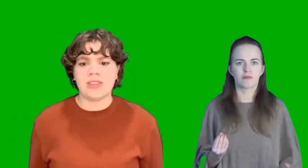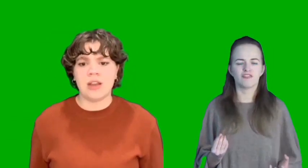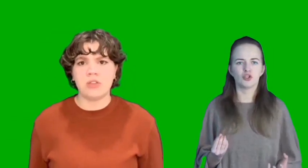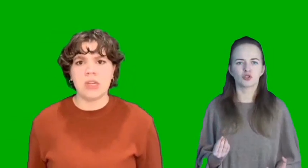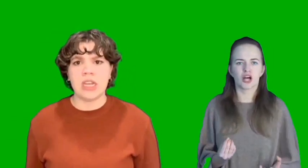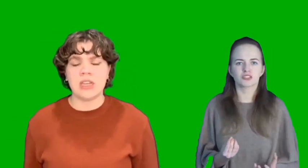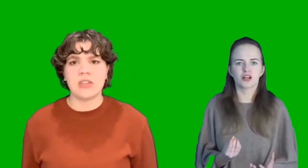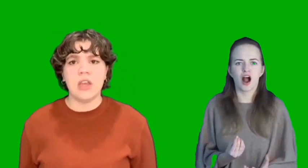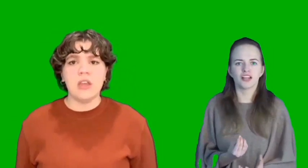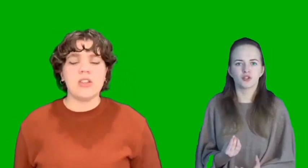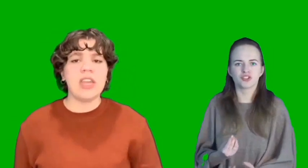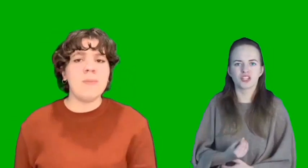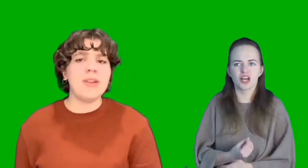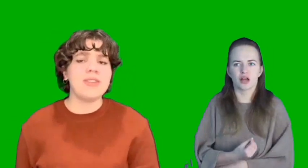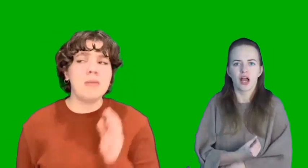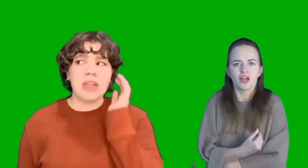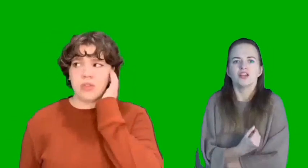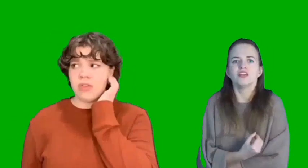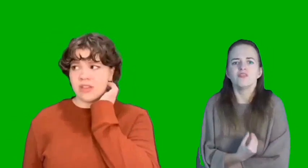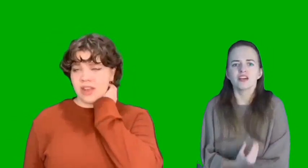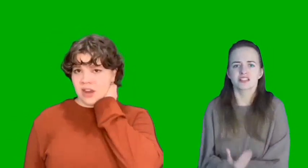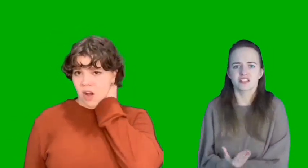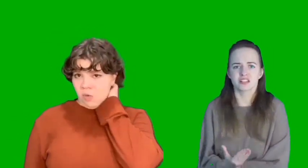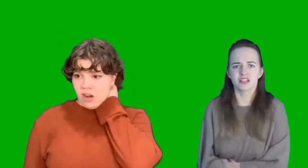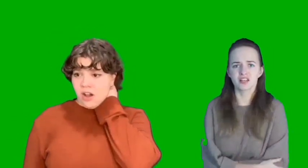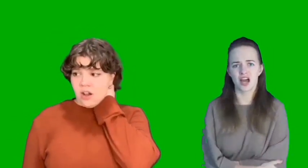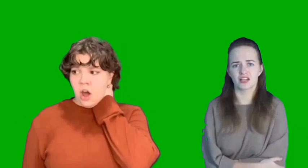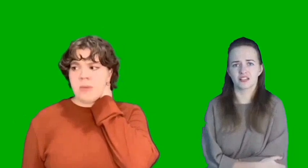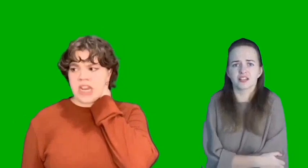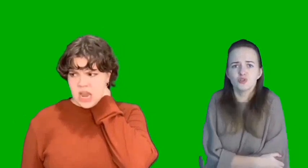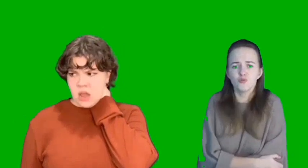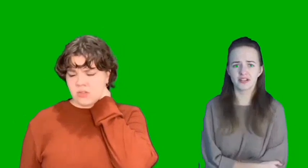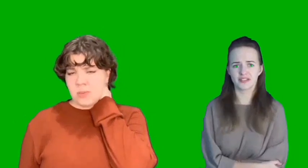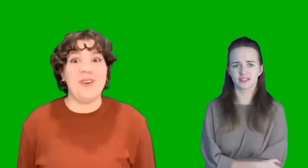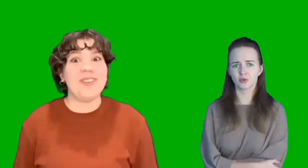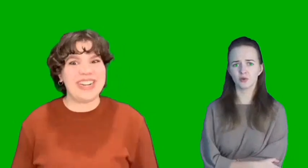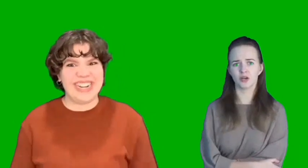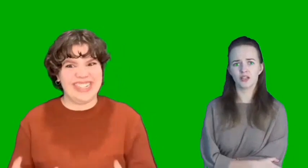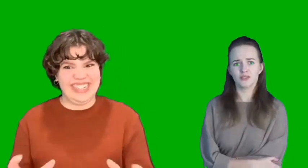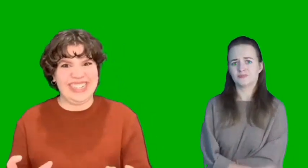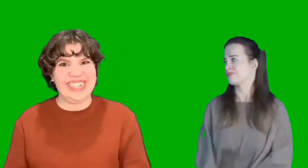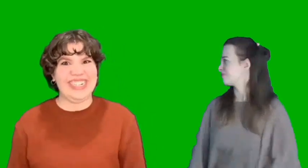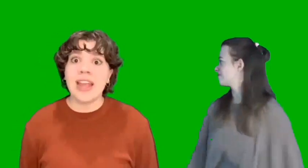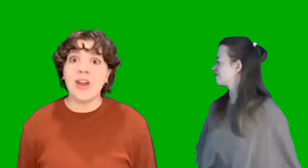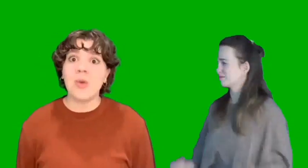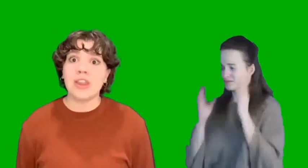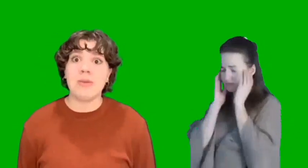холод Обобьет, как тканью, тело, И невеста зарыдает, И задумается, друг.